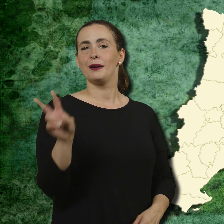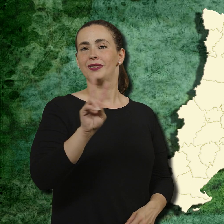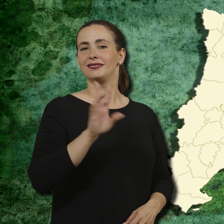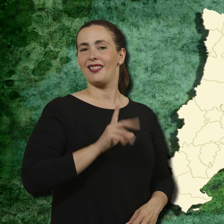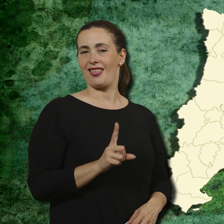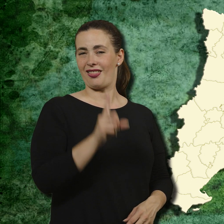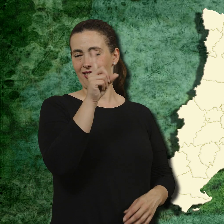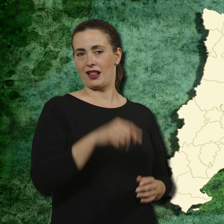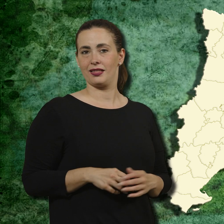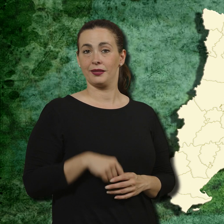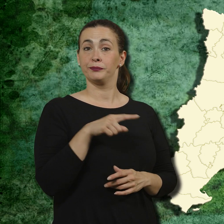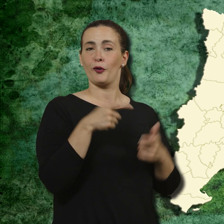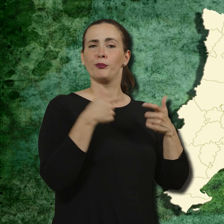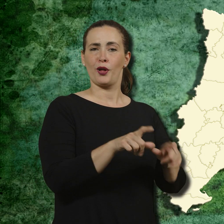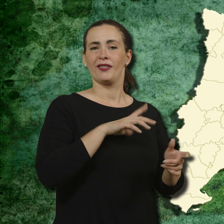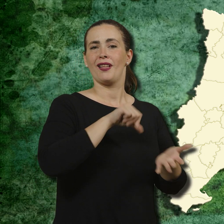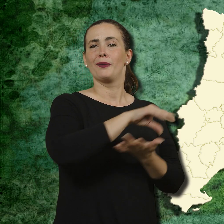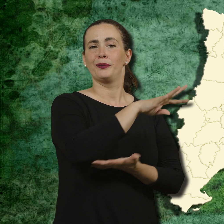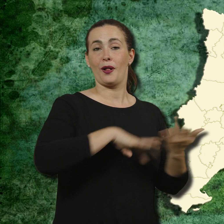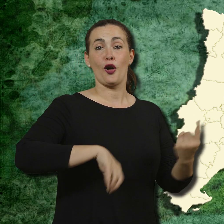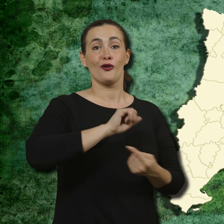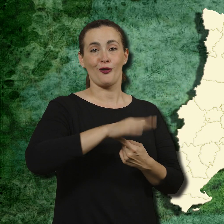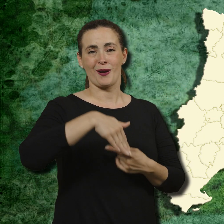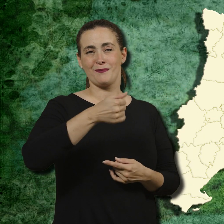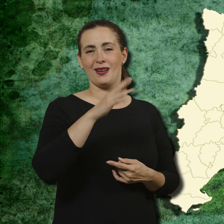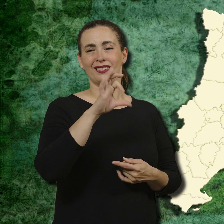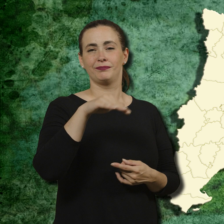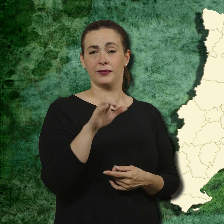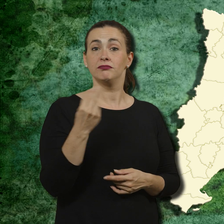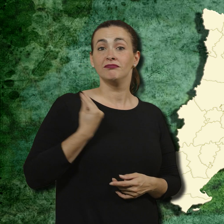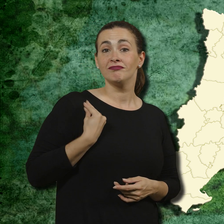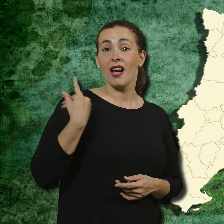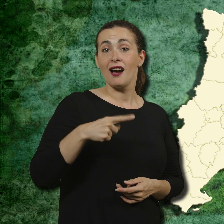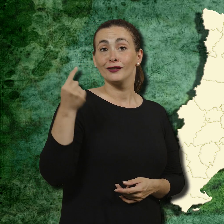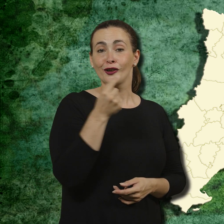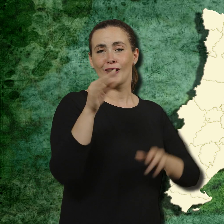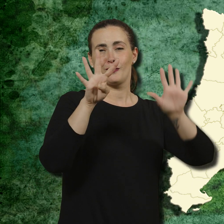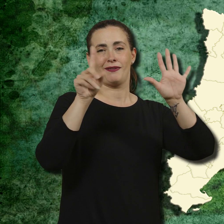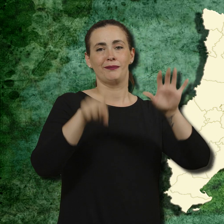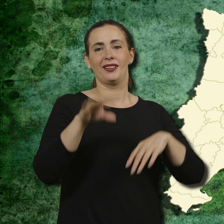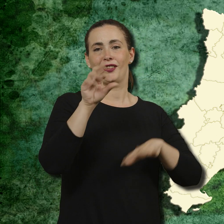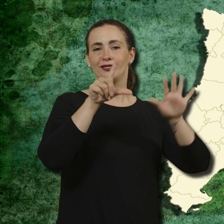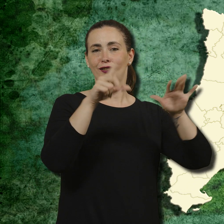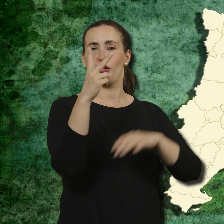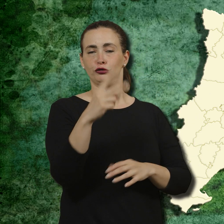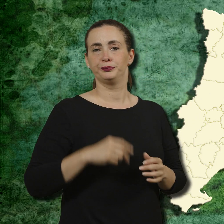Pilaçà de dalt, província de Barcelona, comarca Maresme, població 9.072 habitants.